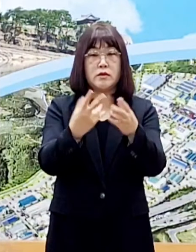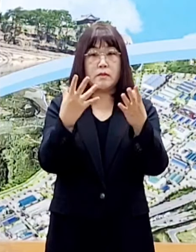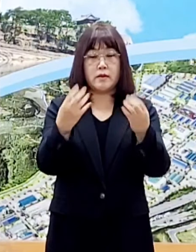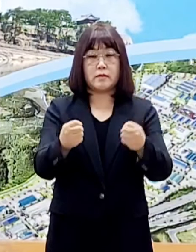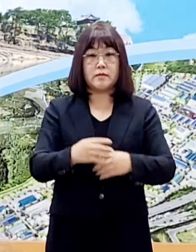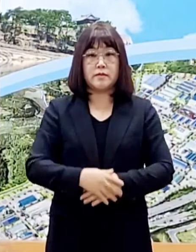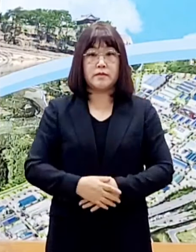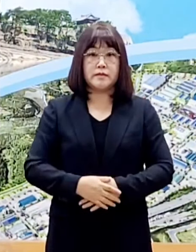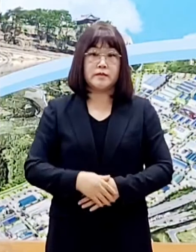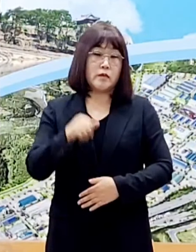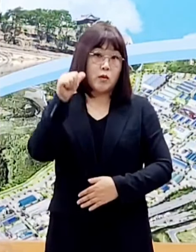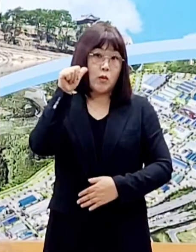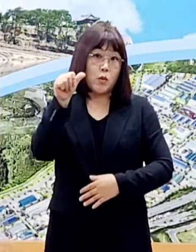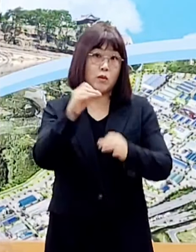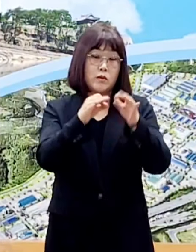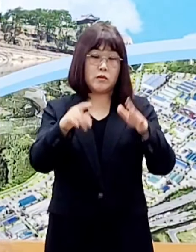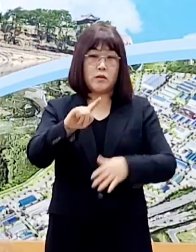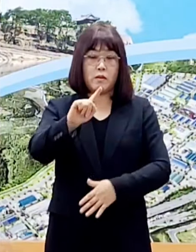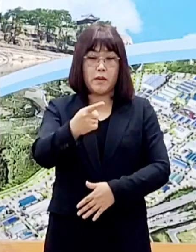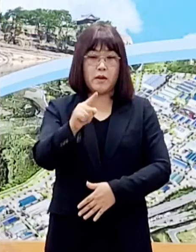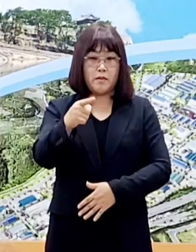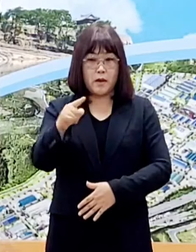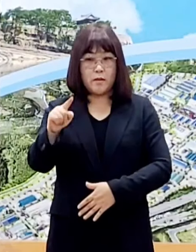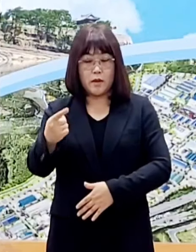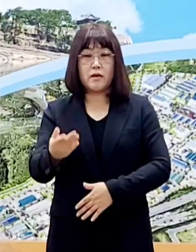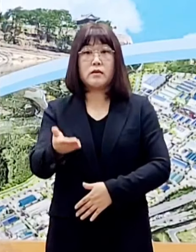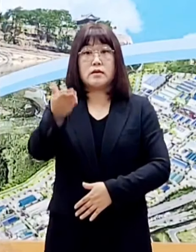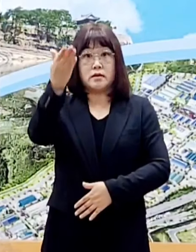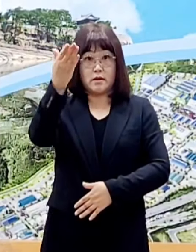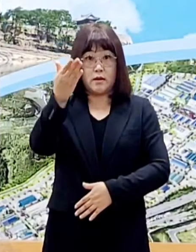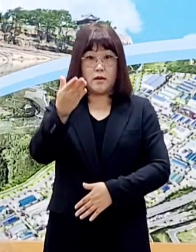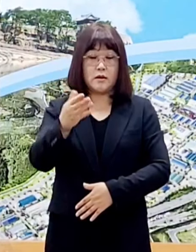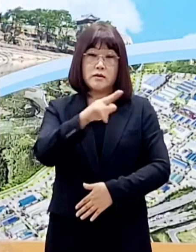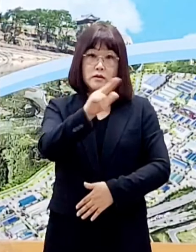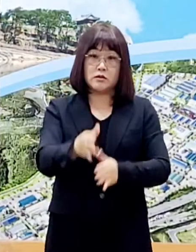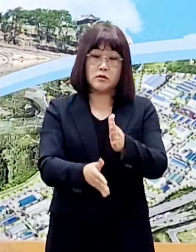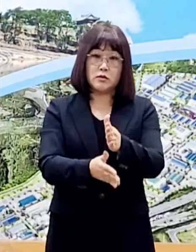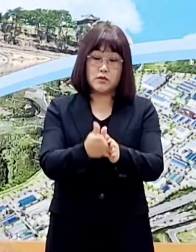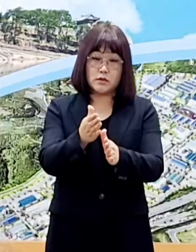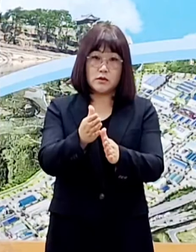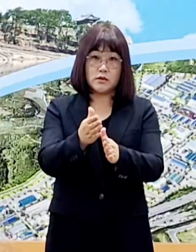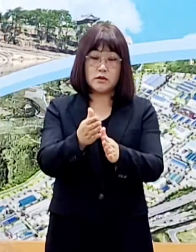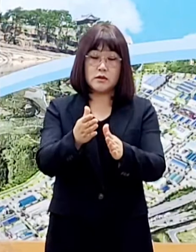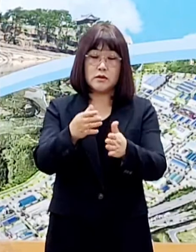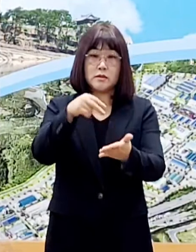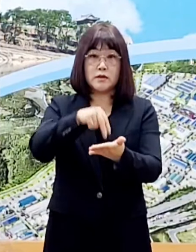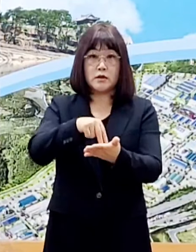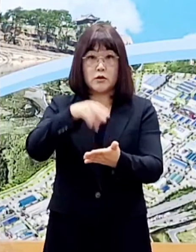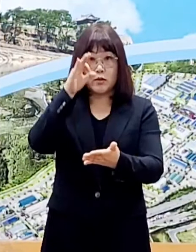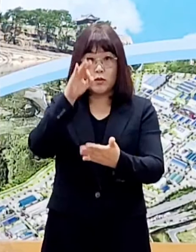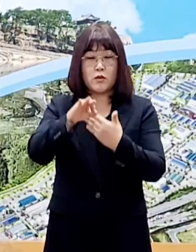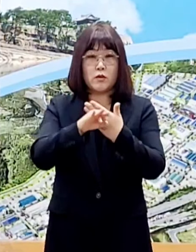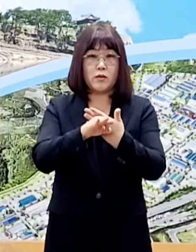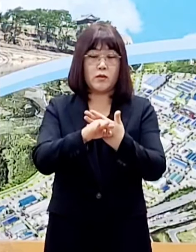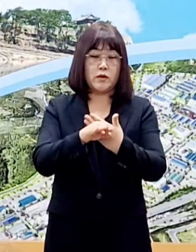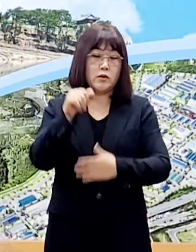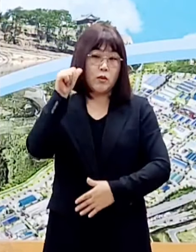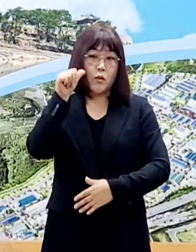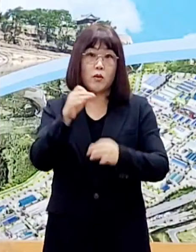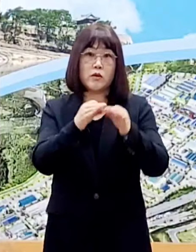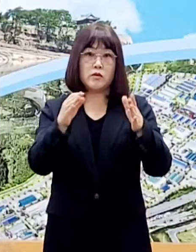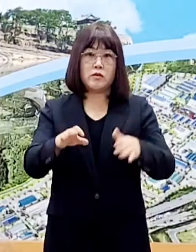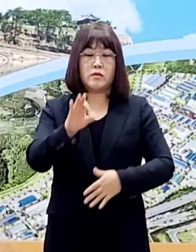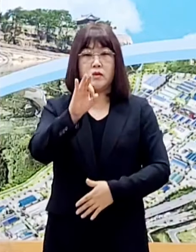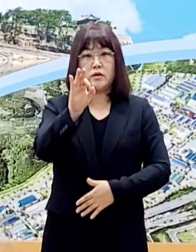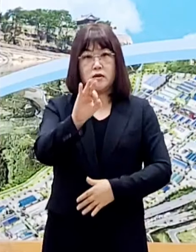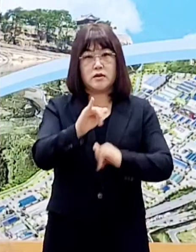다섯째 100명대 발생하며 우리 시도 두 자릿수가 다섯째 이어지고